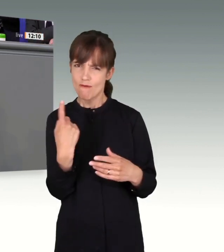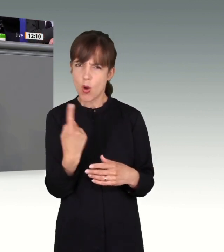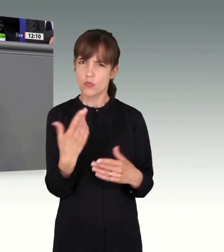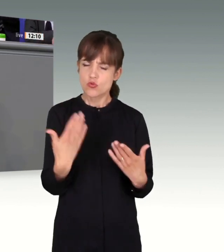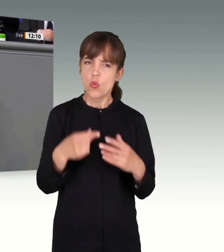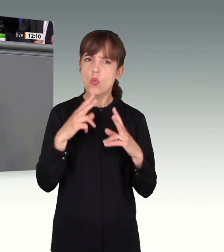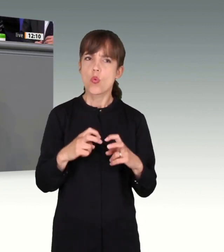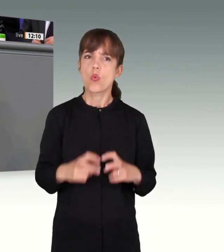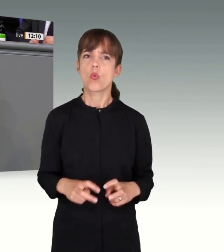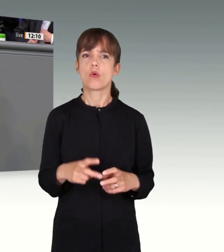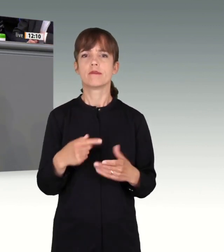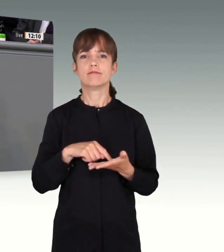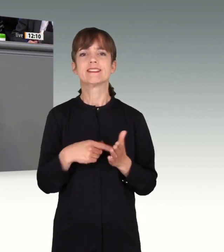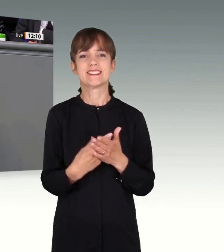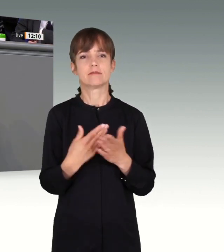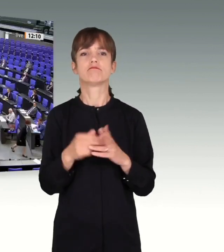unseren Auftrag erfüllen können.